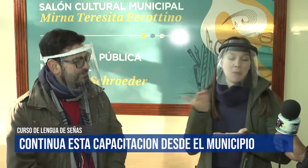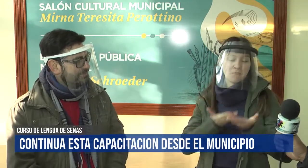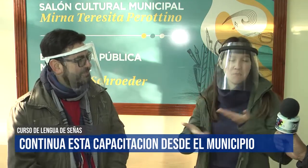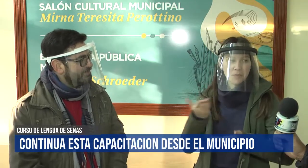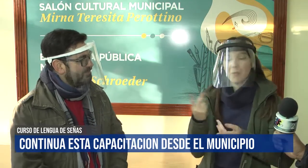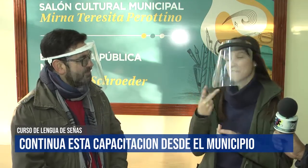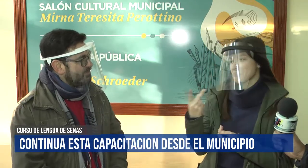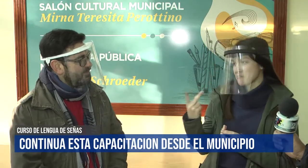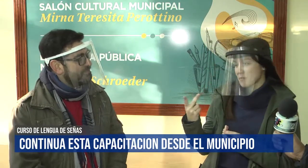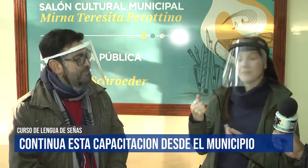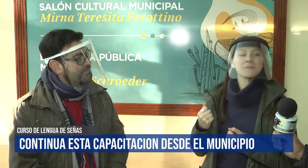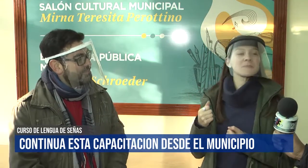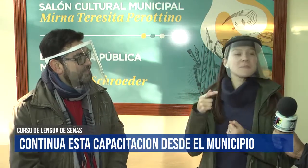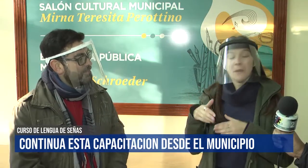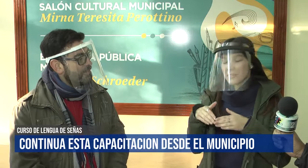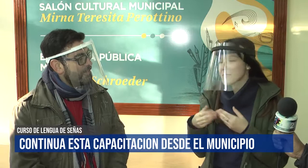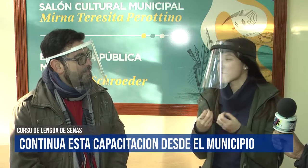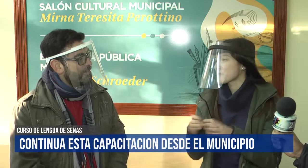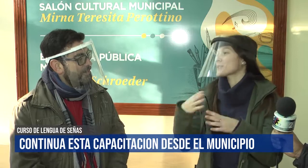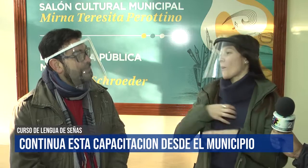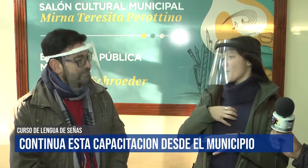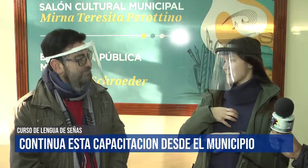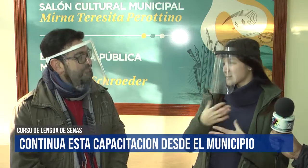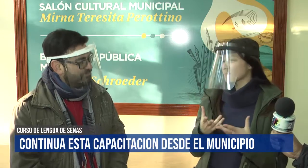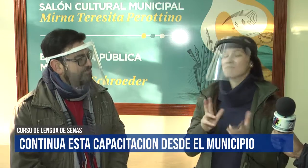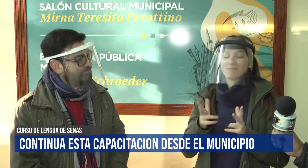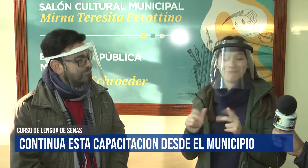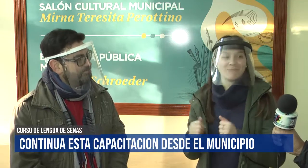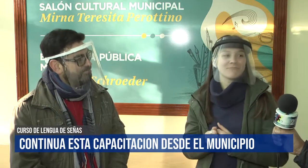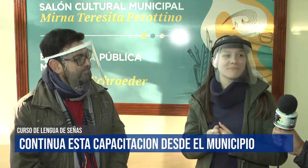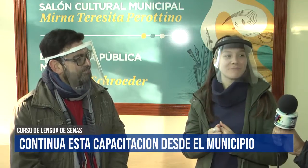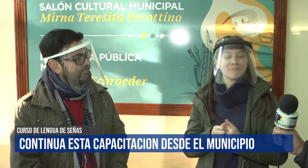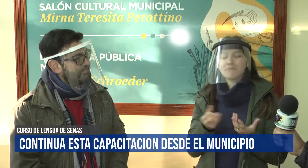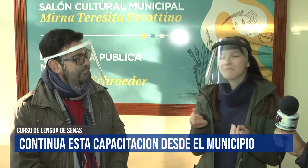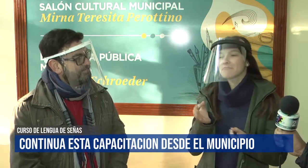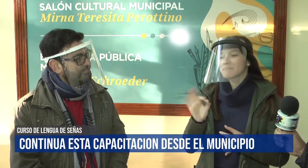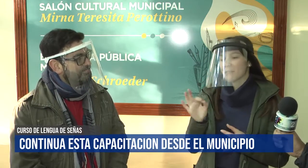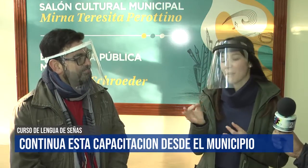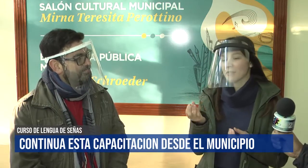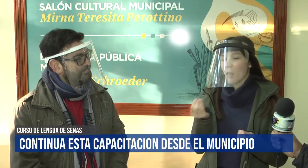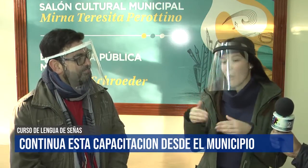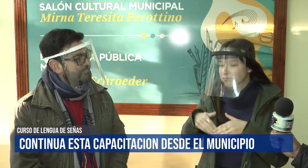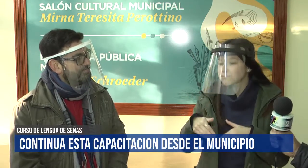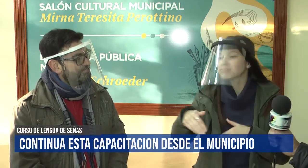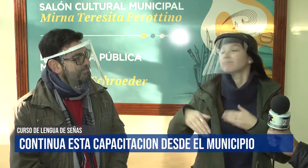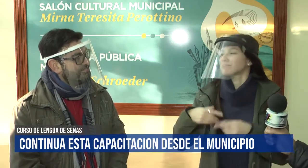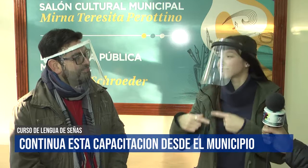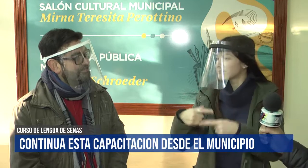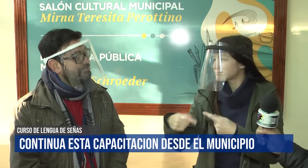dos en este comienzo del curso y saber, bueno, cómo está desarrollándose esto por estos días.